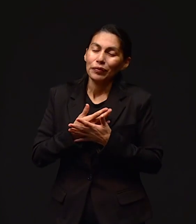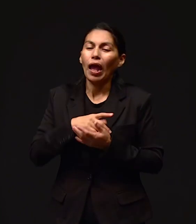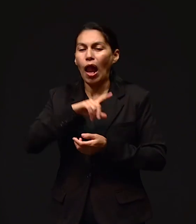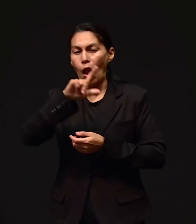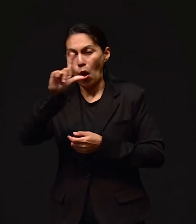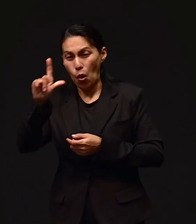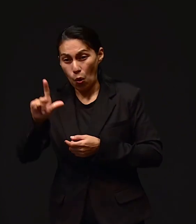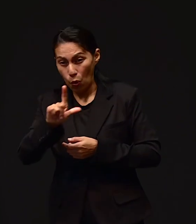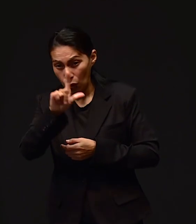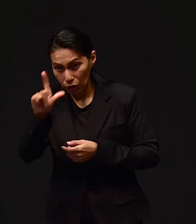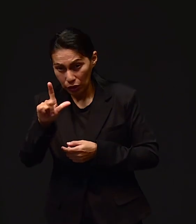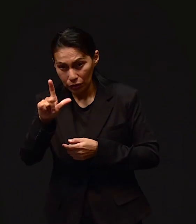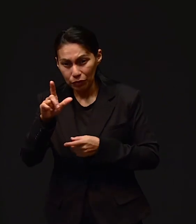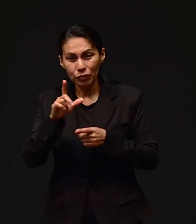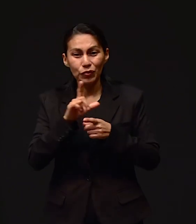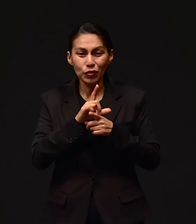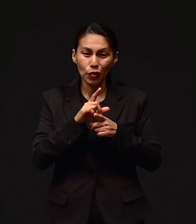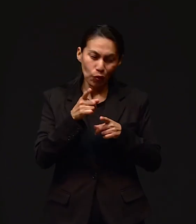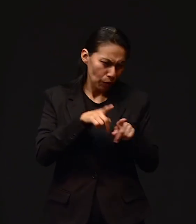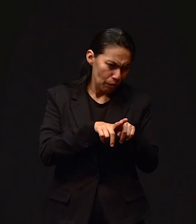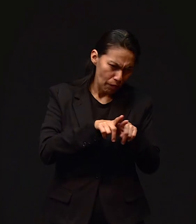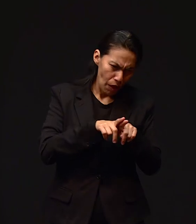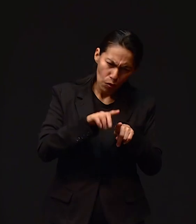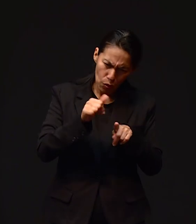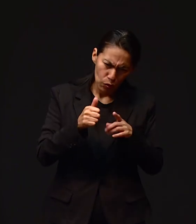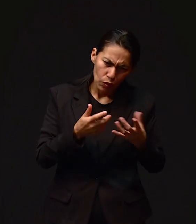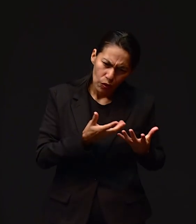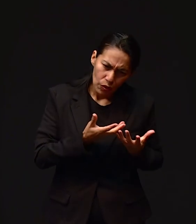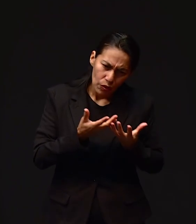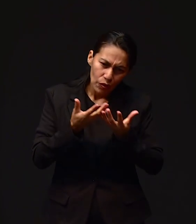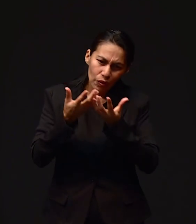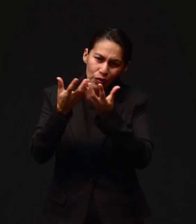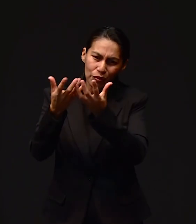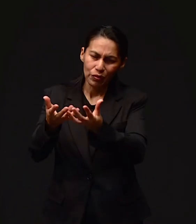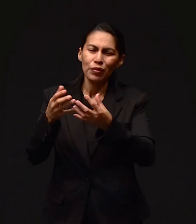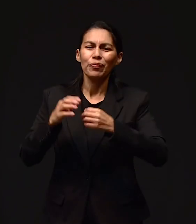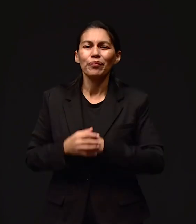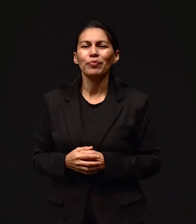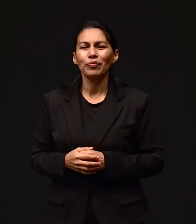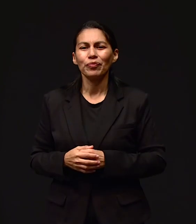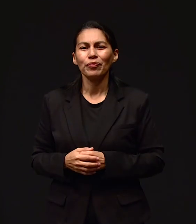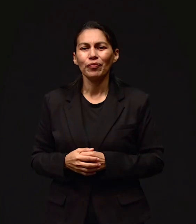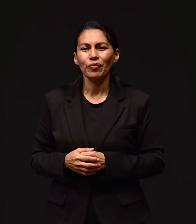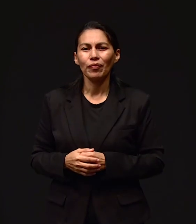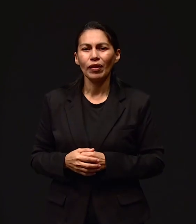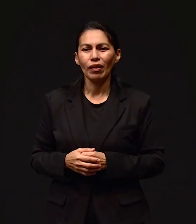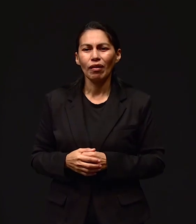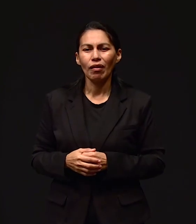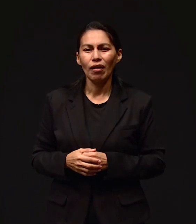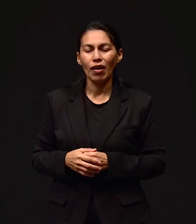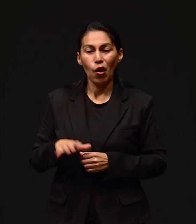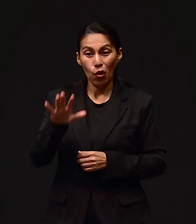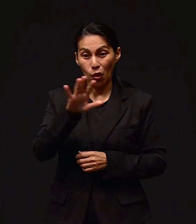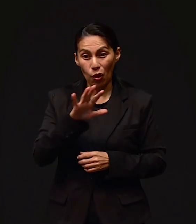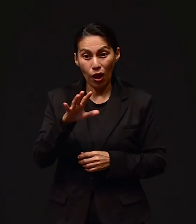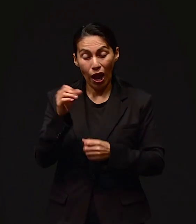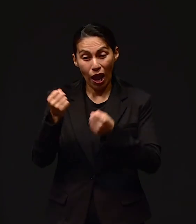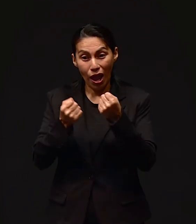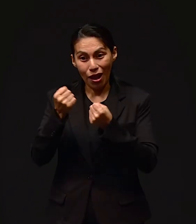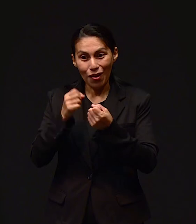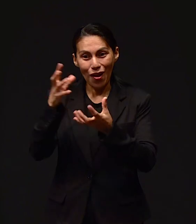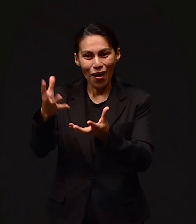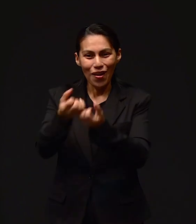lunes nos fuimos. Un hermano nos llevó con la familia y nos llevó para ir a